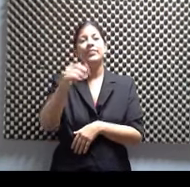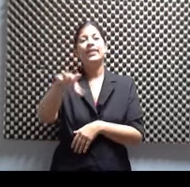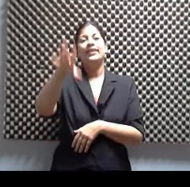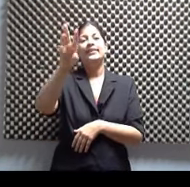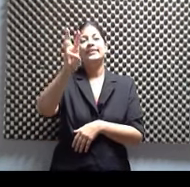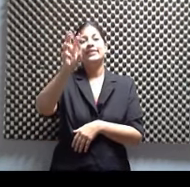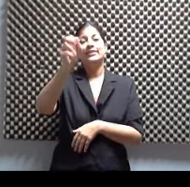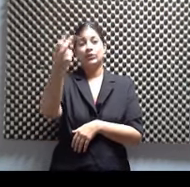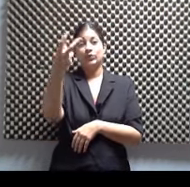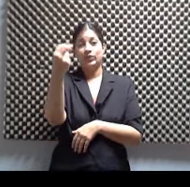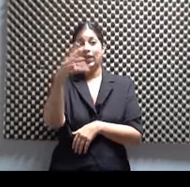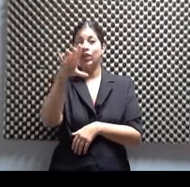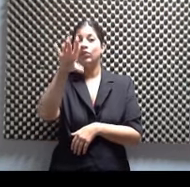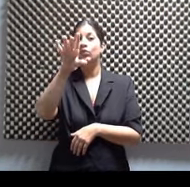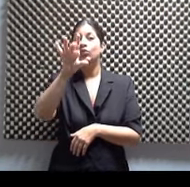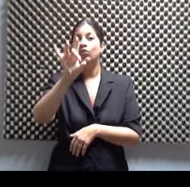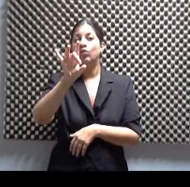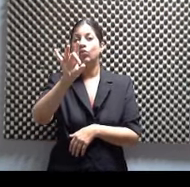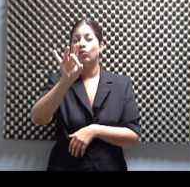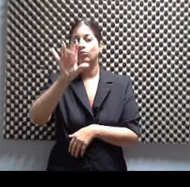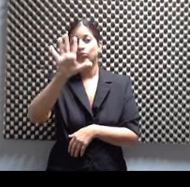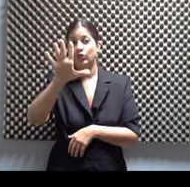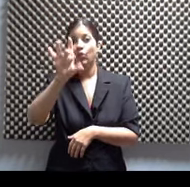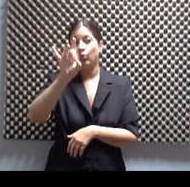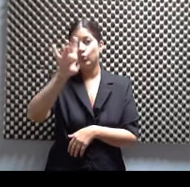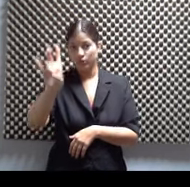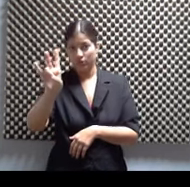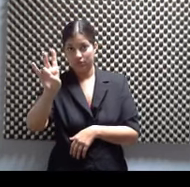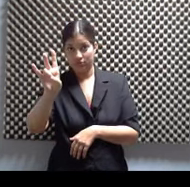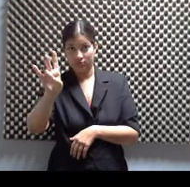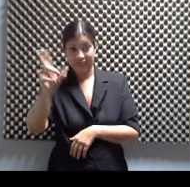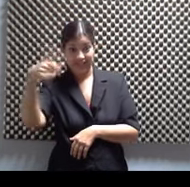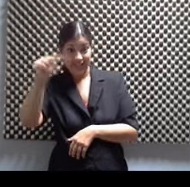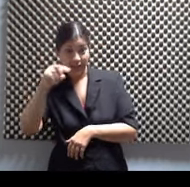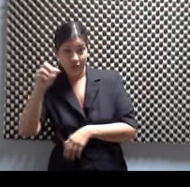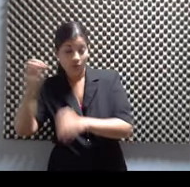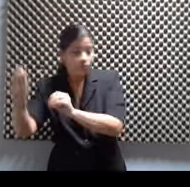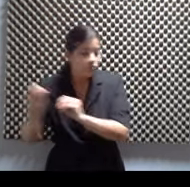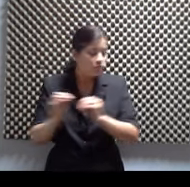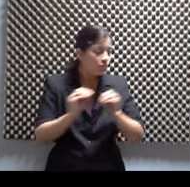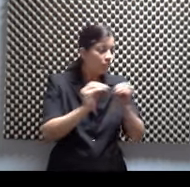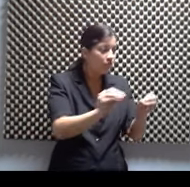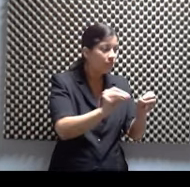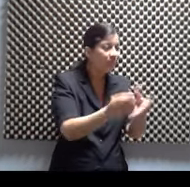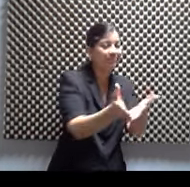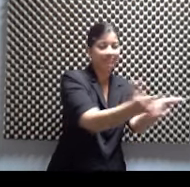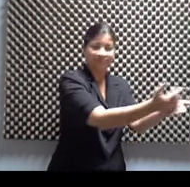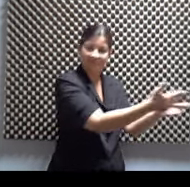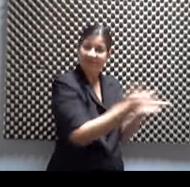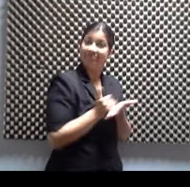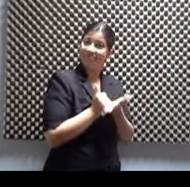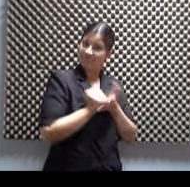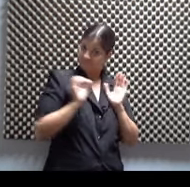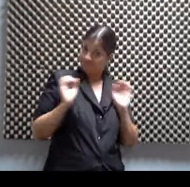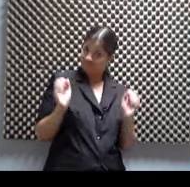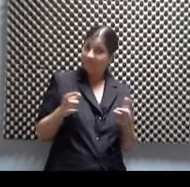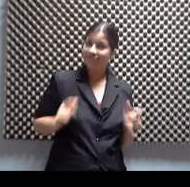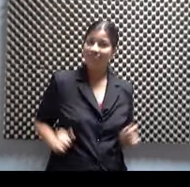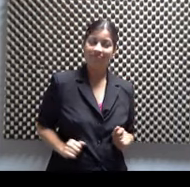-8587. Y ellos se mueven a donde usted esté a recoger las cosas. También ellos tienen página y lo más... Y